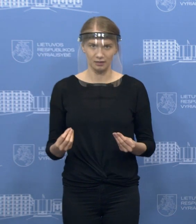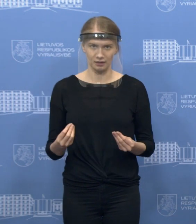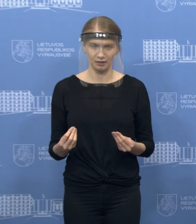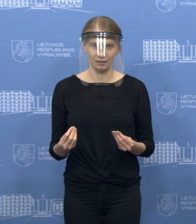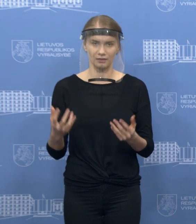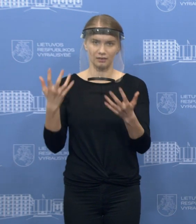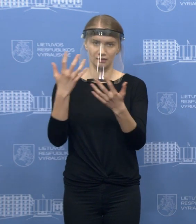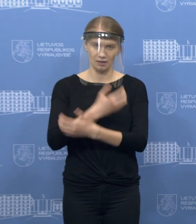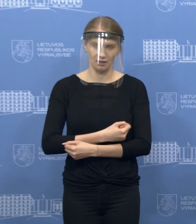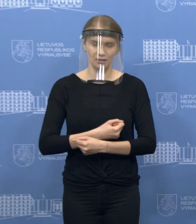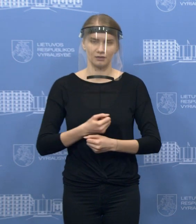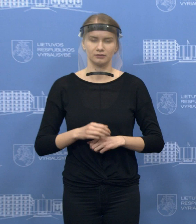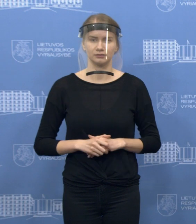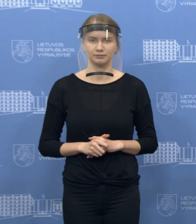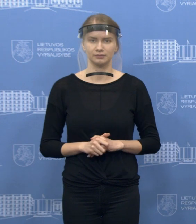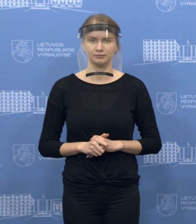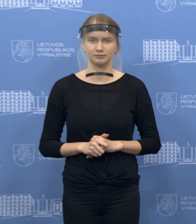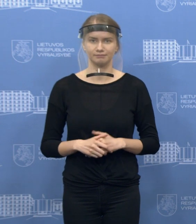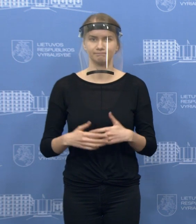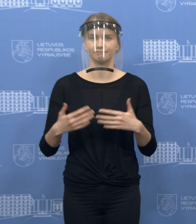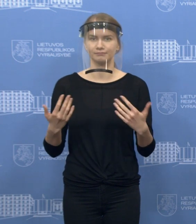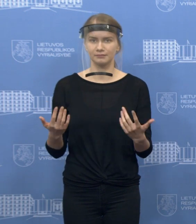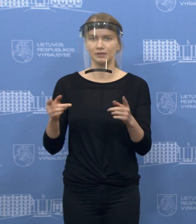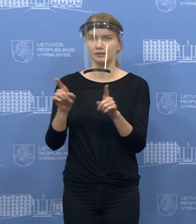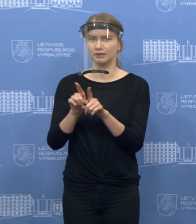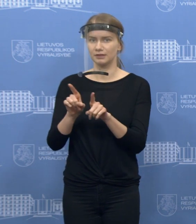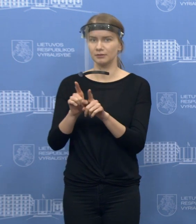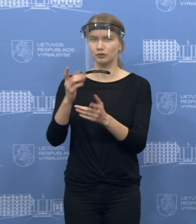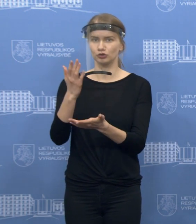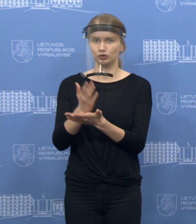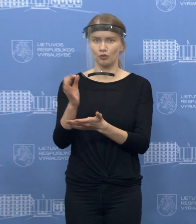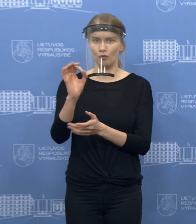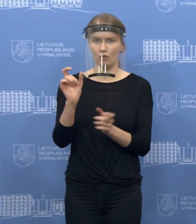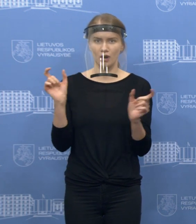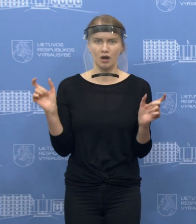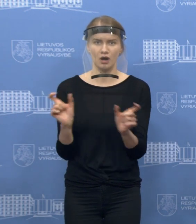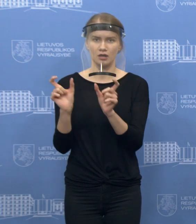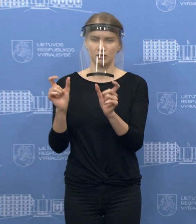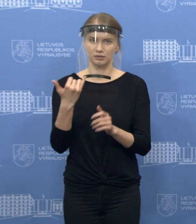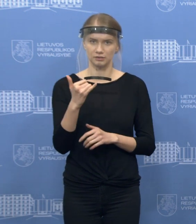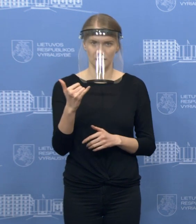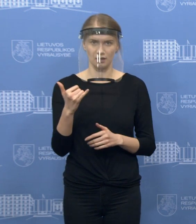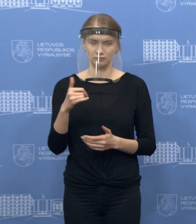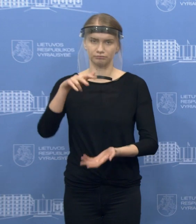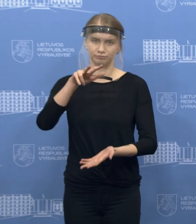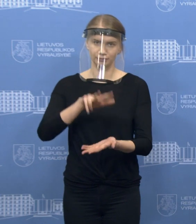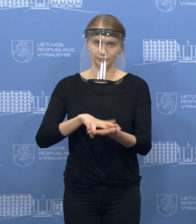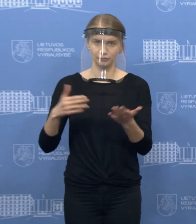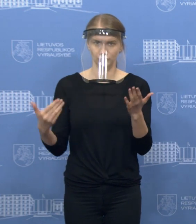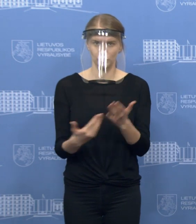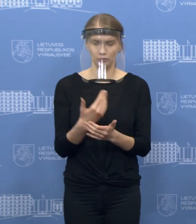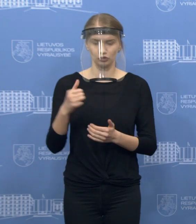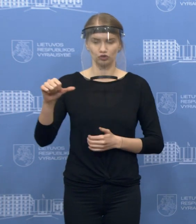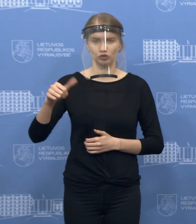valandos. Taip pat priimtas sprendimas dėl karantino sąlygų. Turėsime šitą įskirtinį